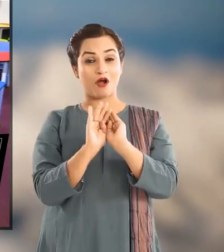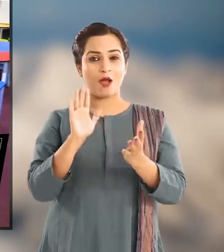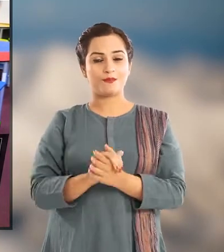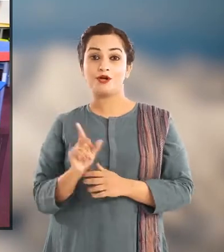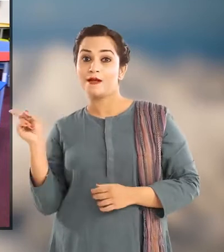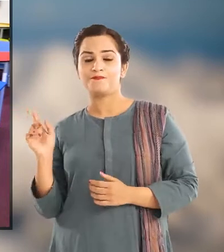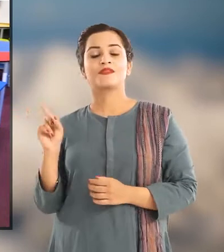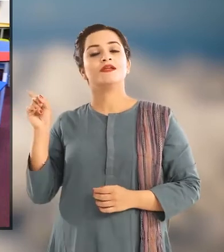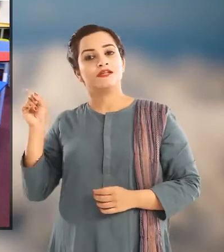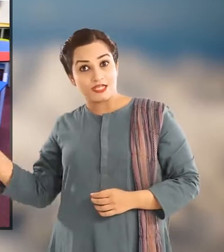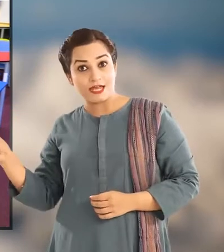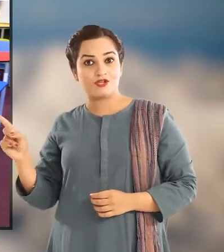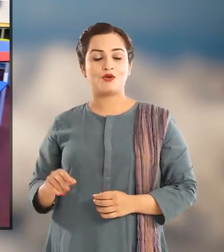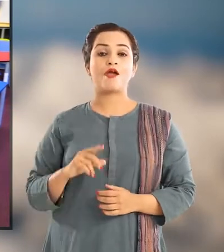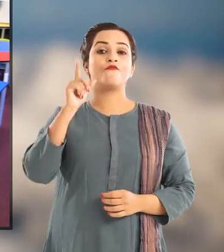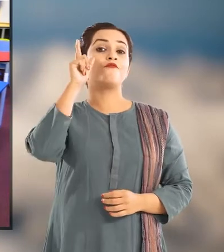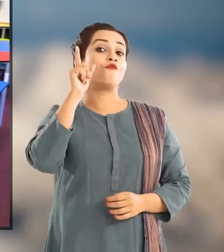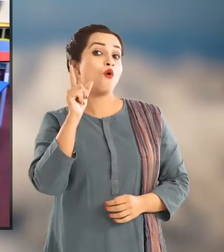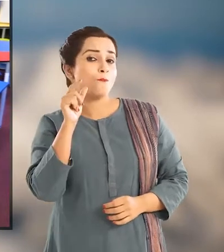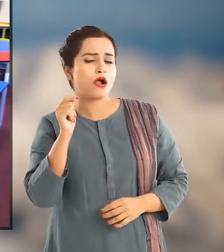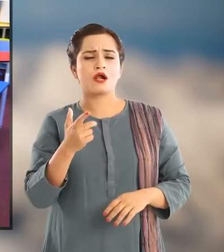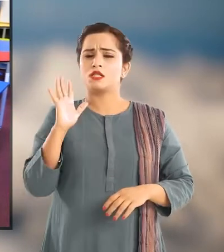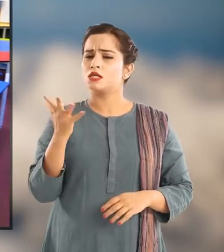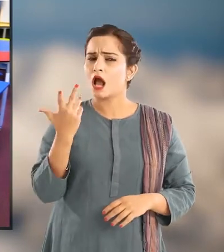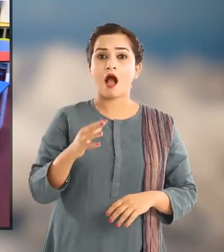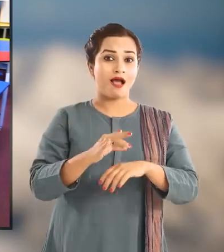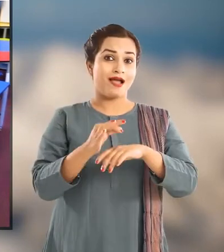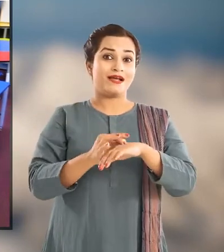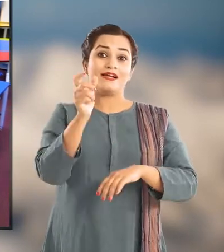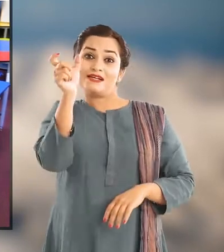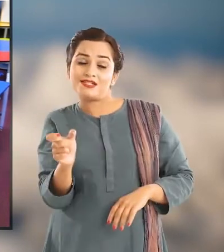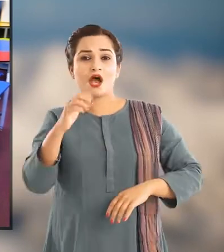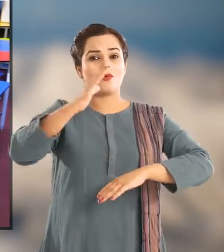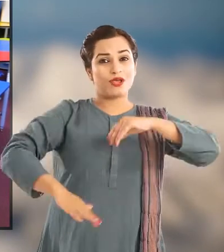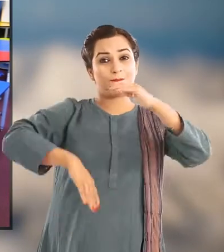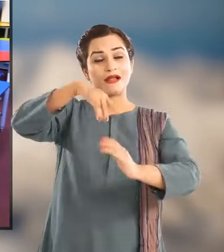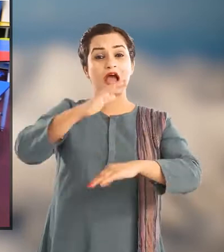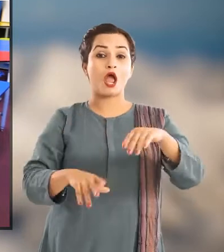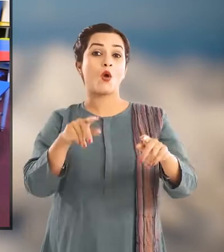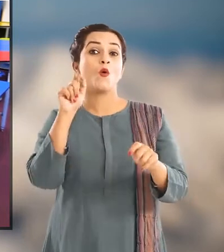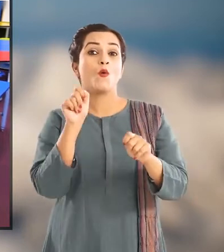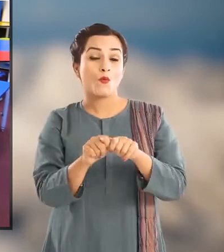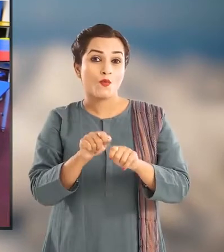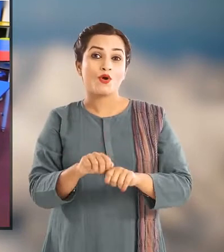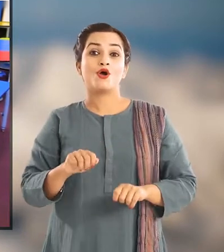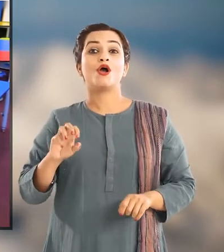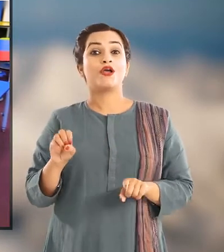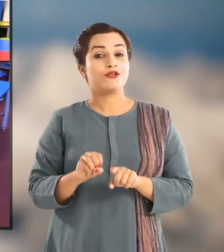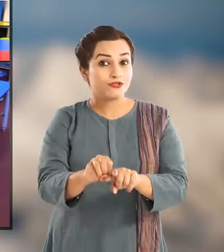ये एक man-made environment है यानी इनसानों के बनाया हुए resources जो के